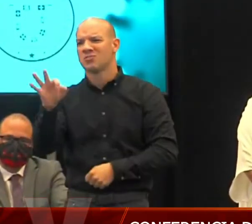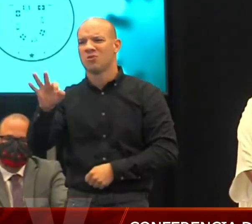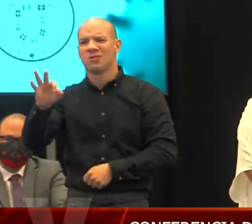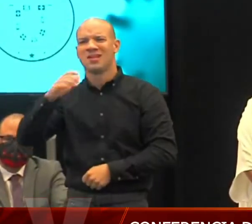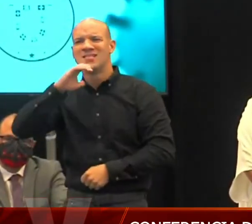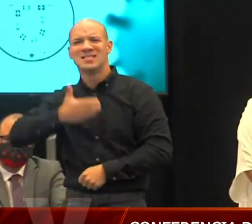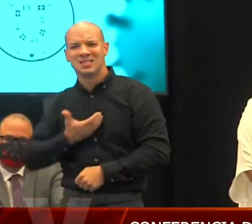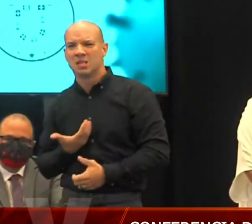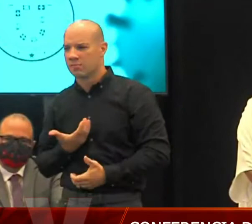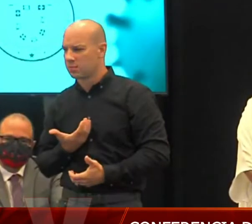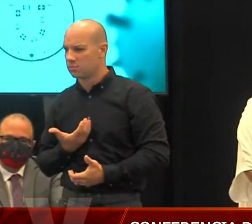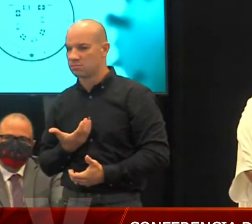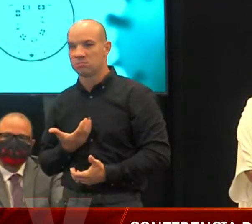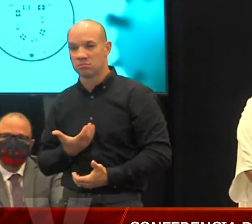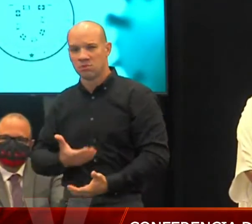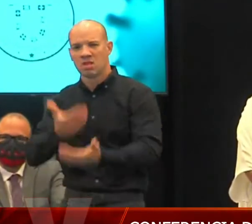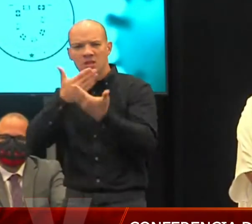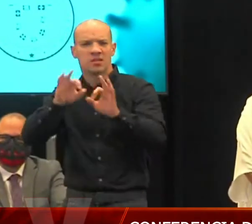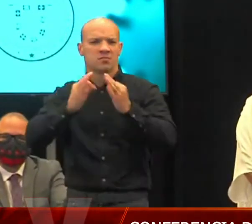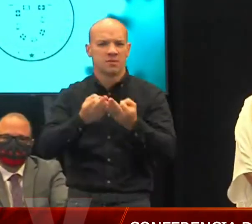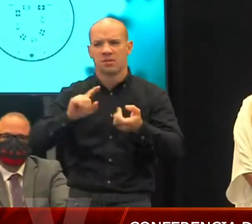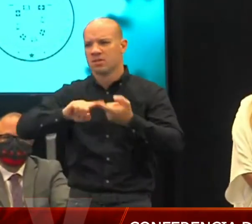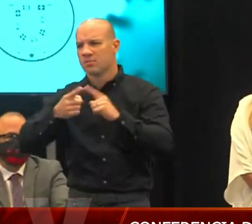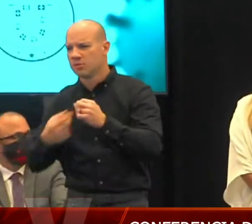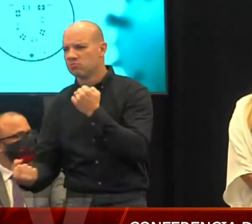amigos por apoyarme siempre. Muchas gracias.